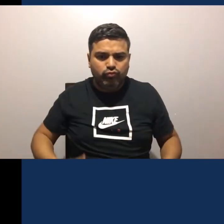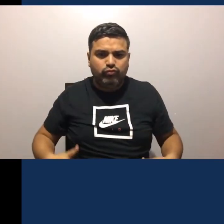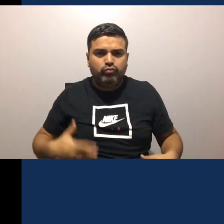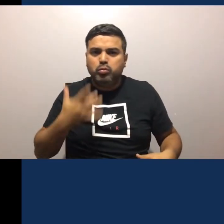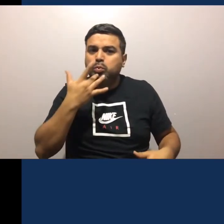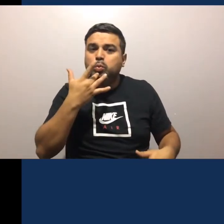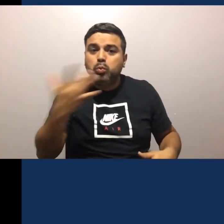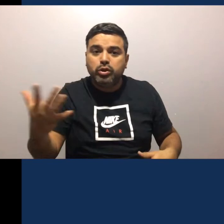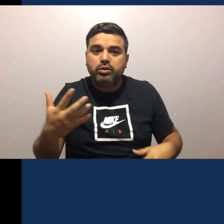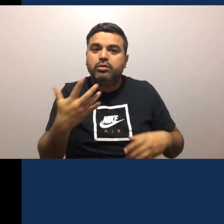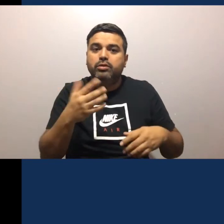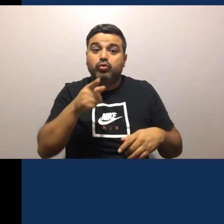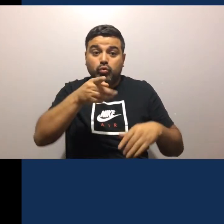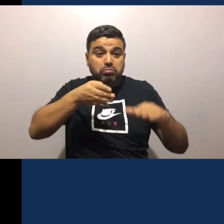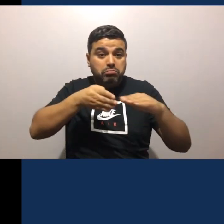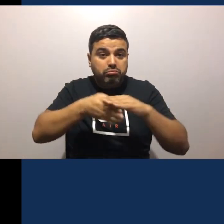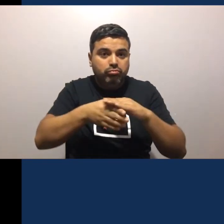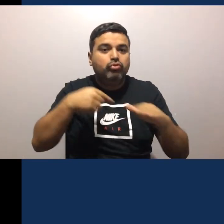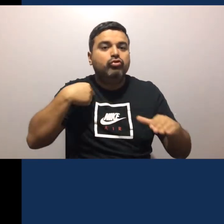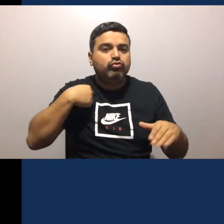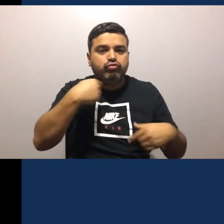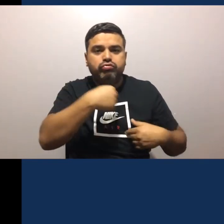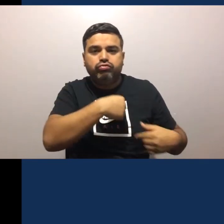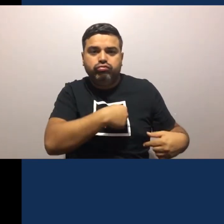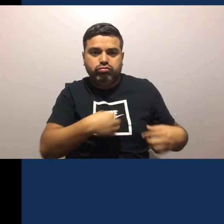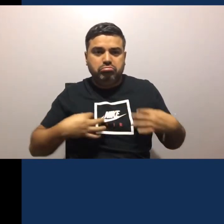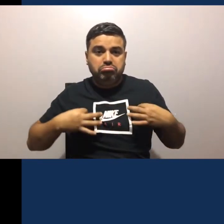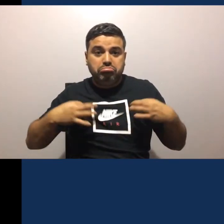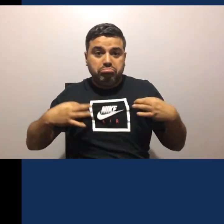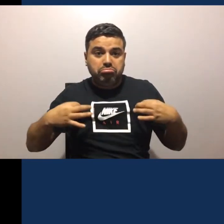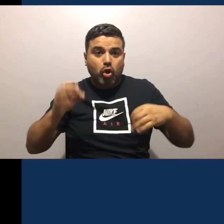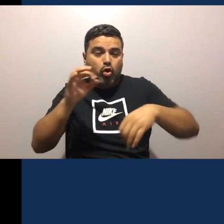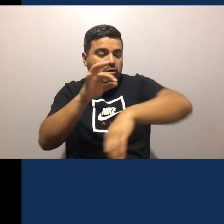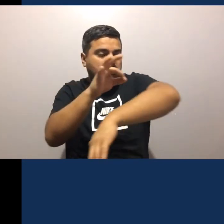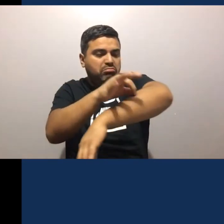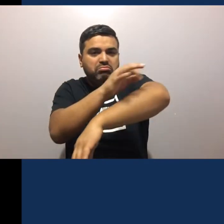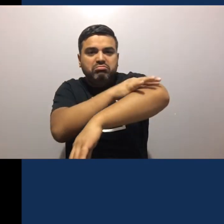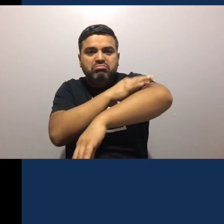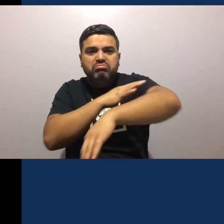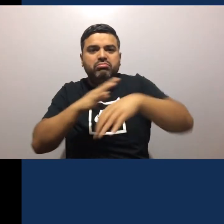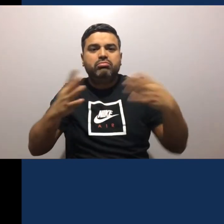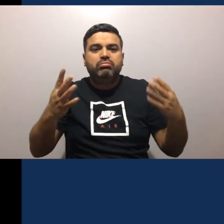Y para eliminarlo Una ducha Es suficiente